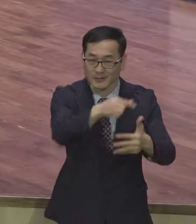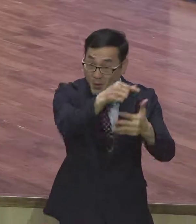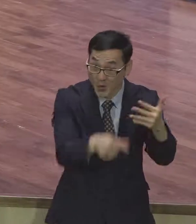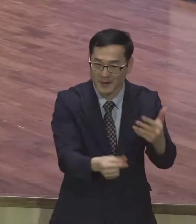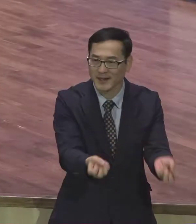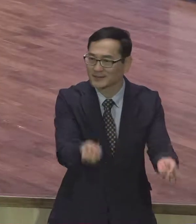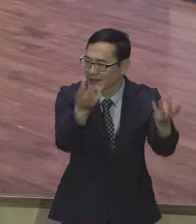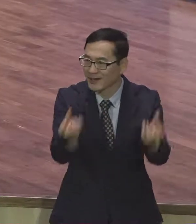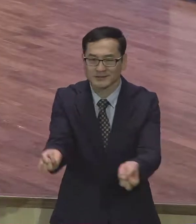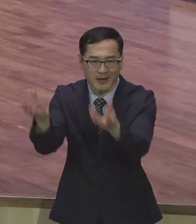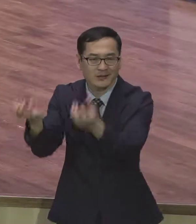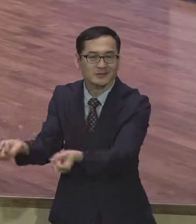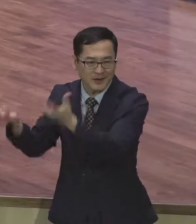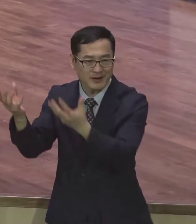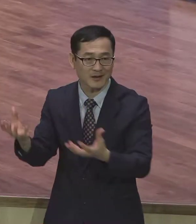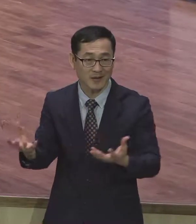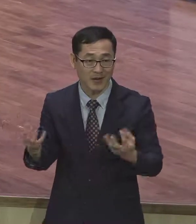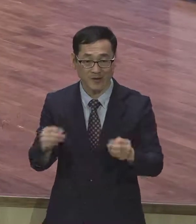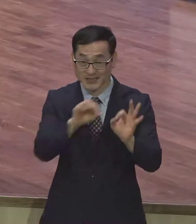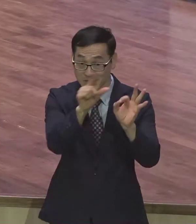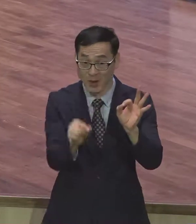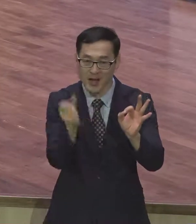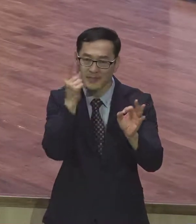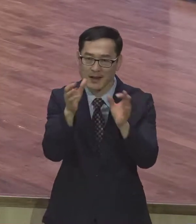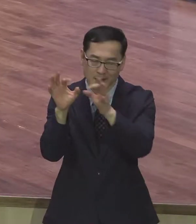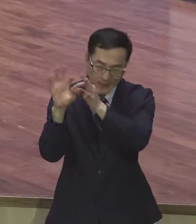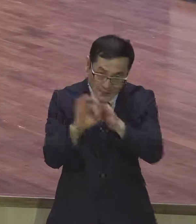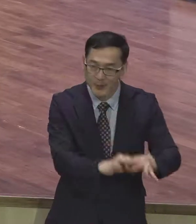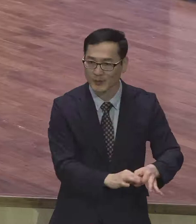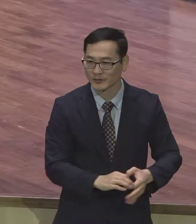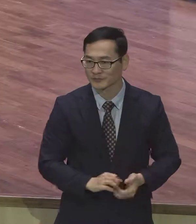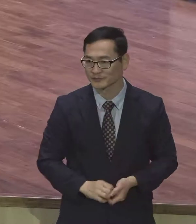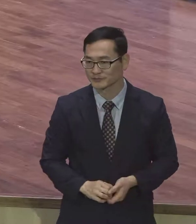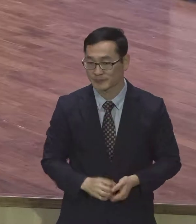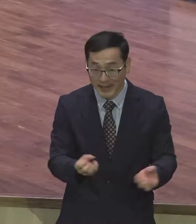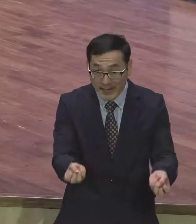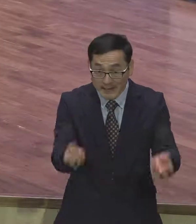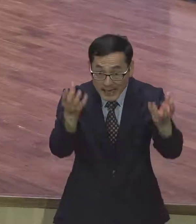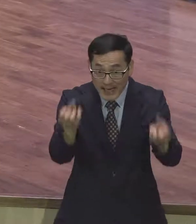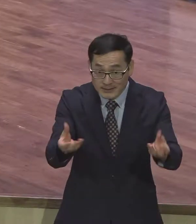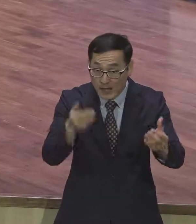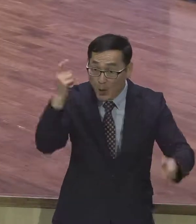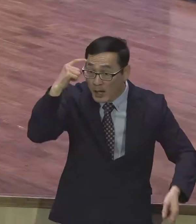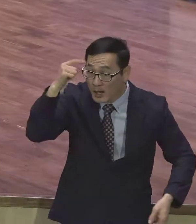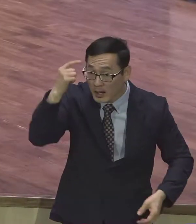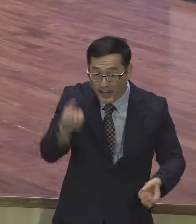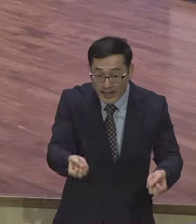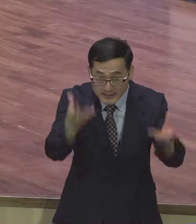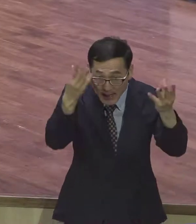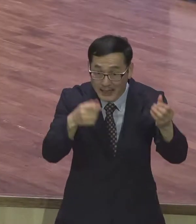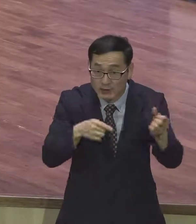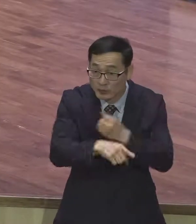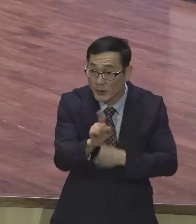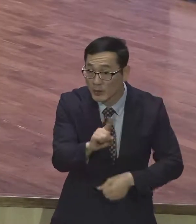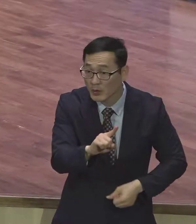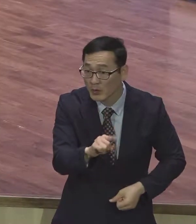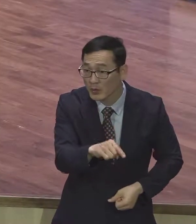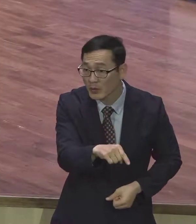한 달 동안 그런데 이런 모든 행사 핵심이 뭐예요 왜 이런거 합니까 바로